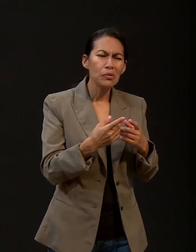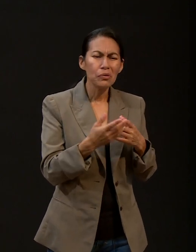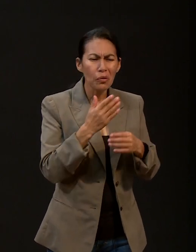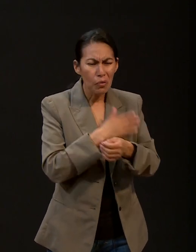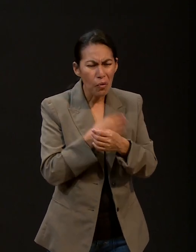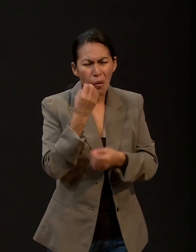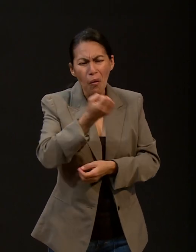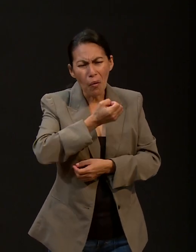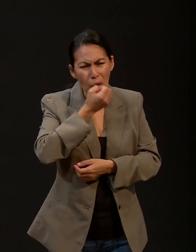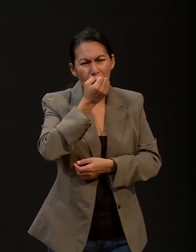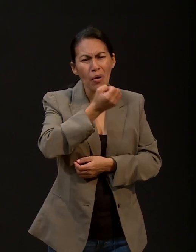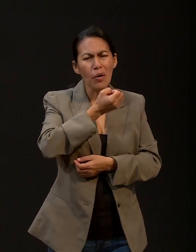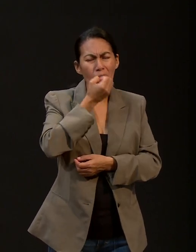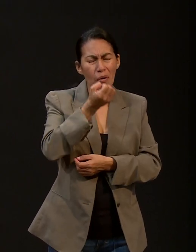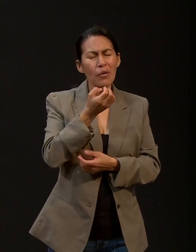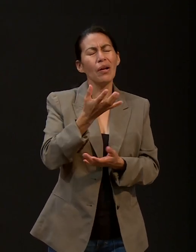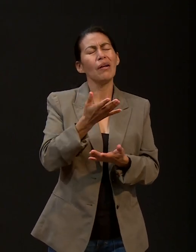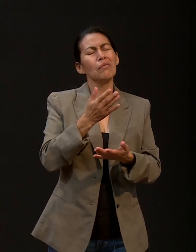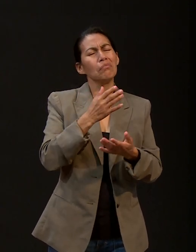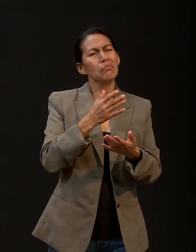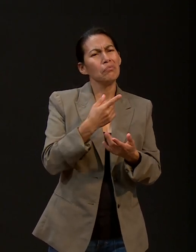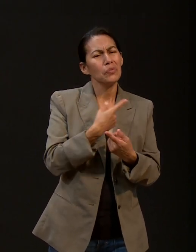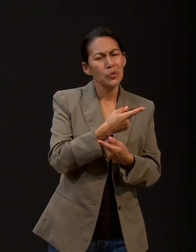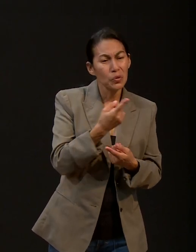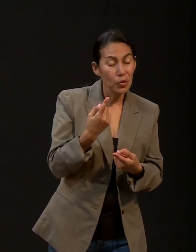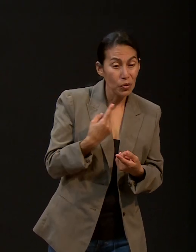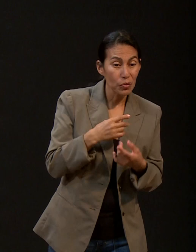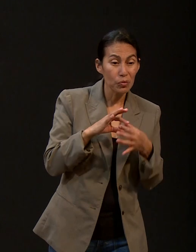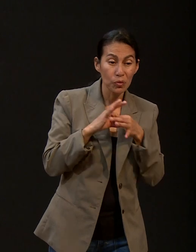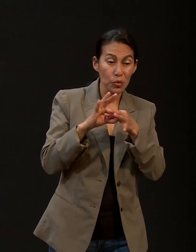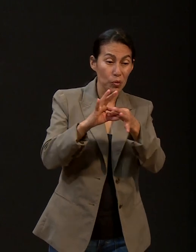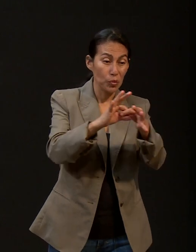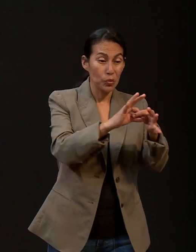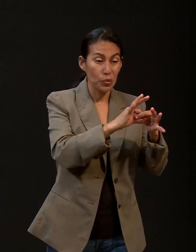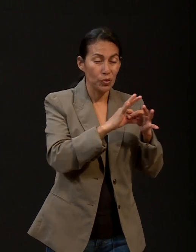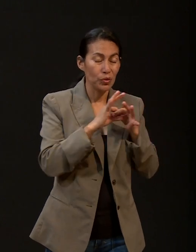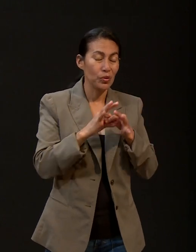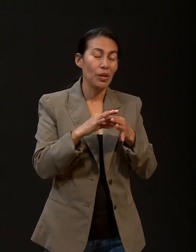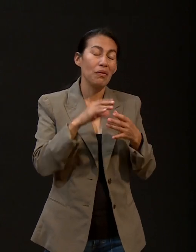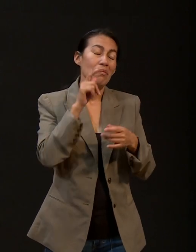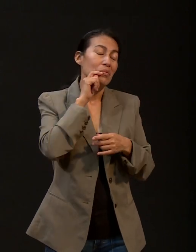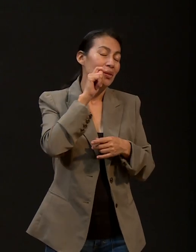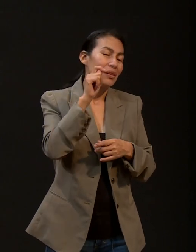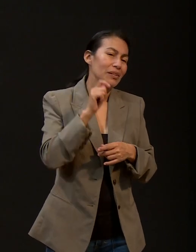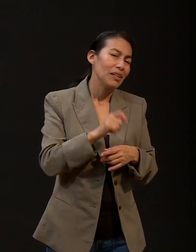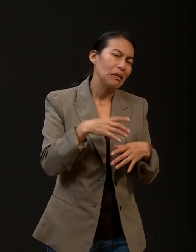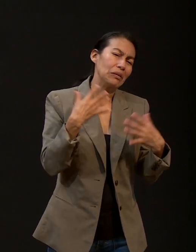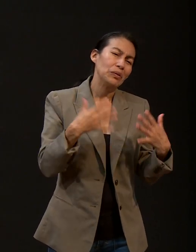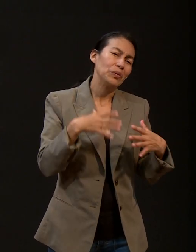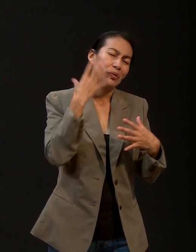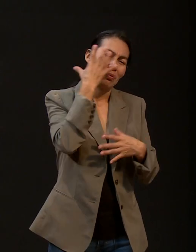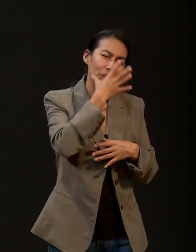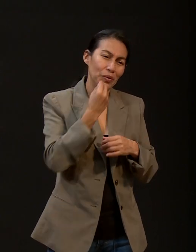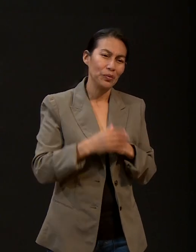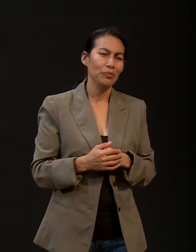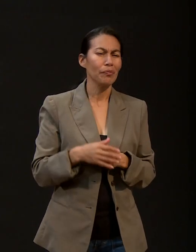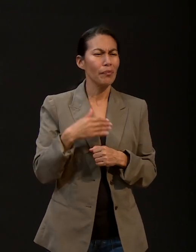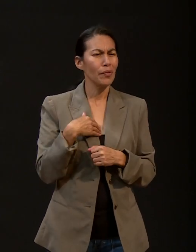vivido y las personas con las que se han formado estos lazos. Yo siempre he dicho que en la iglesia